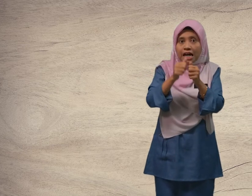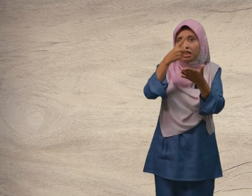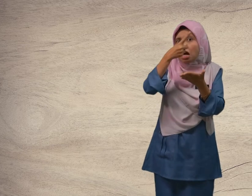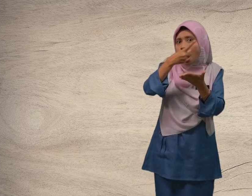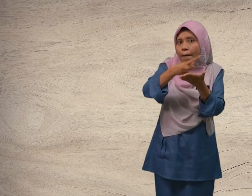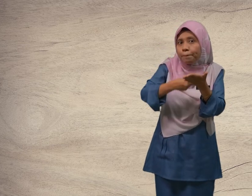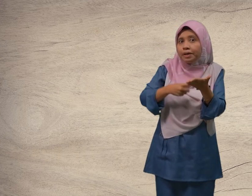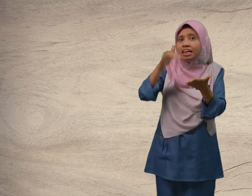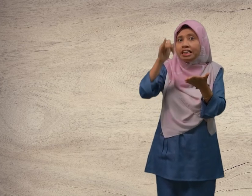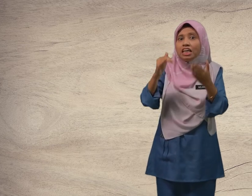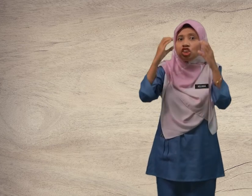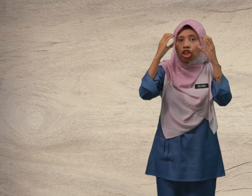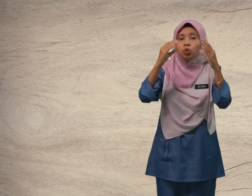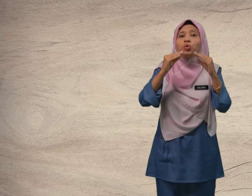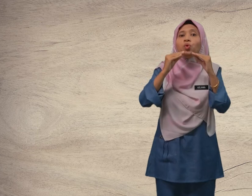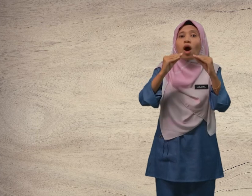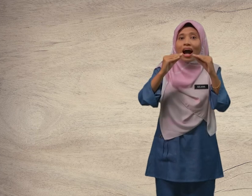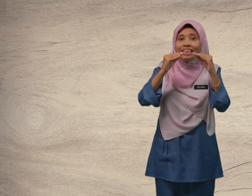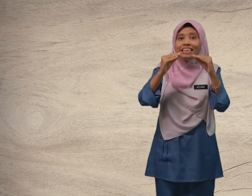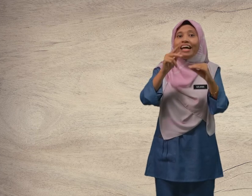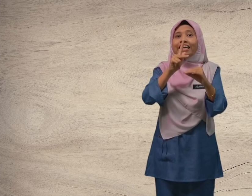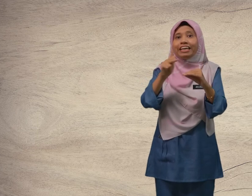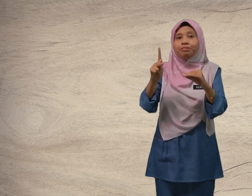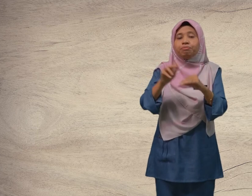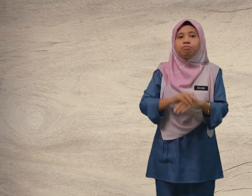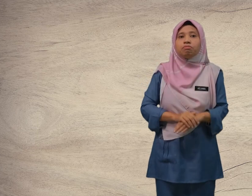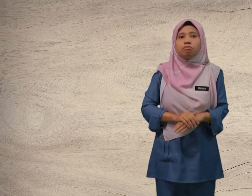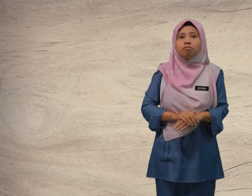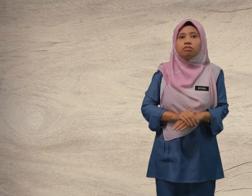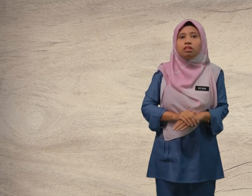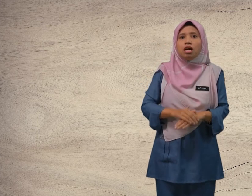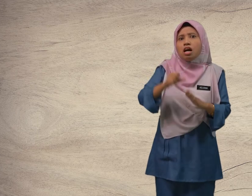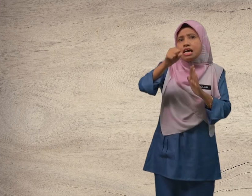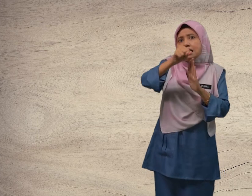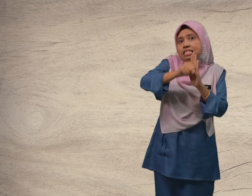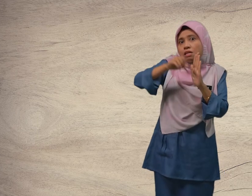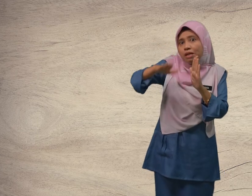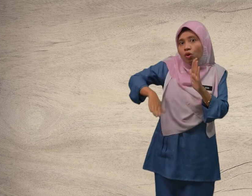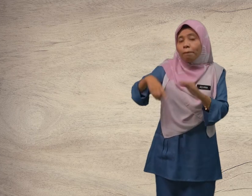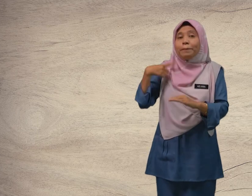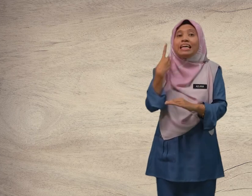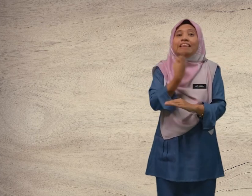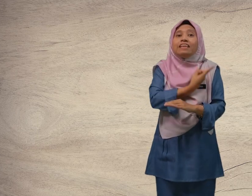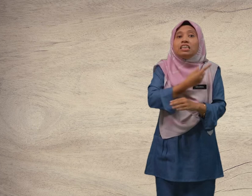apa yang cikgu ajarkan. Sebelum kita